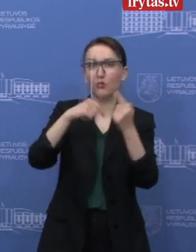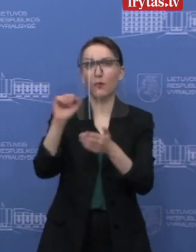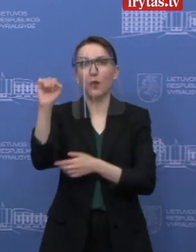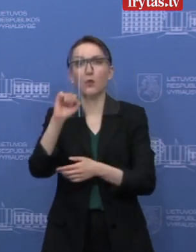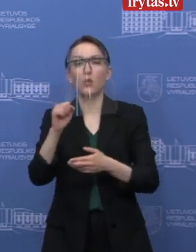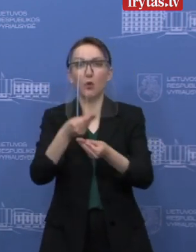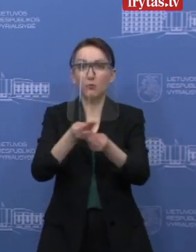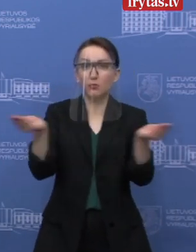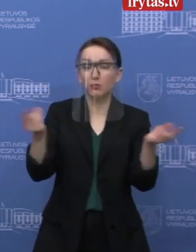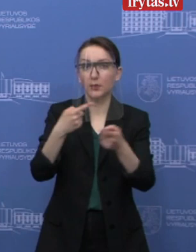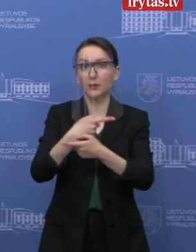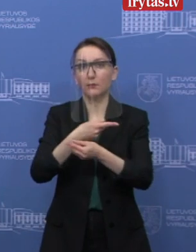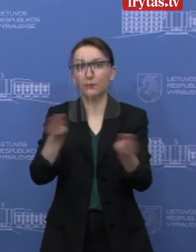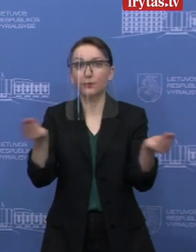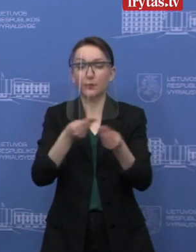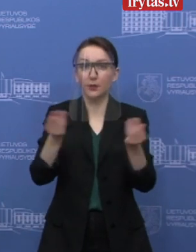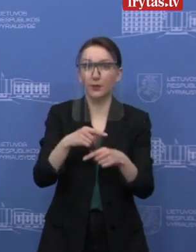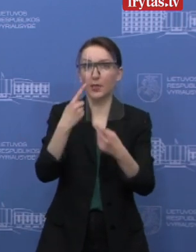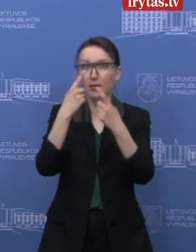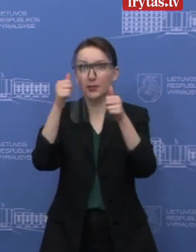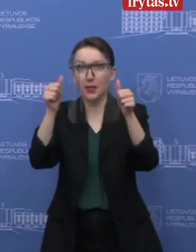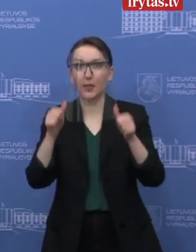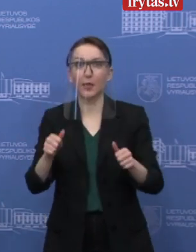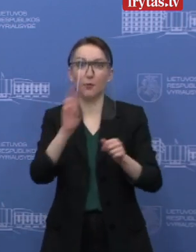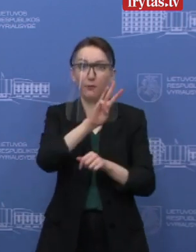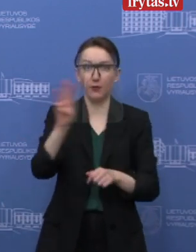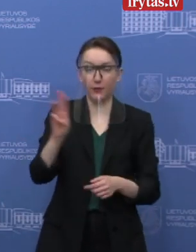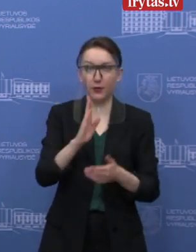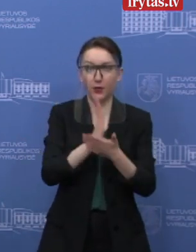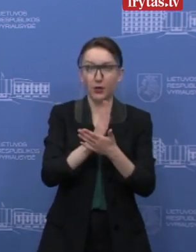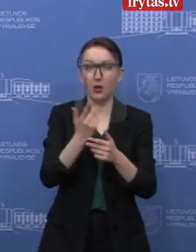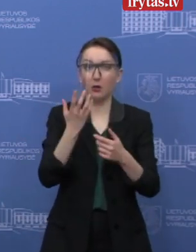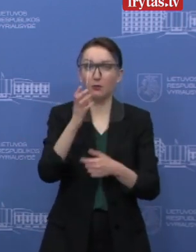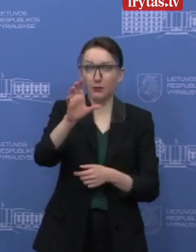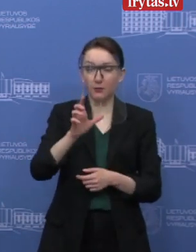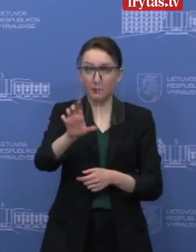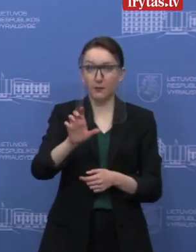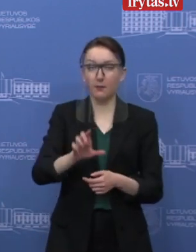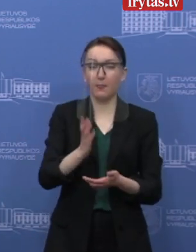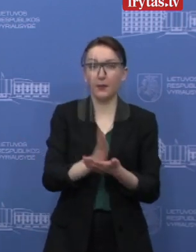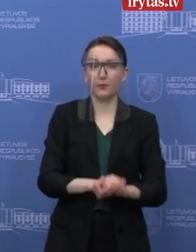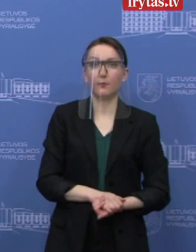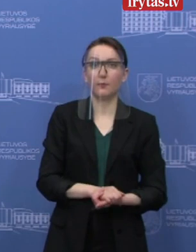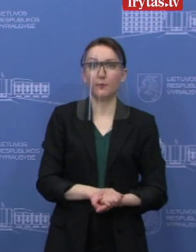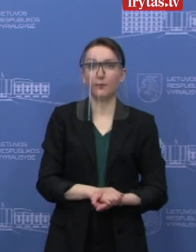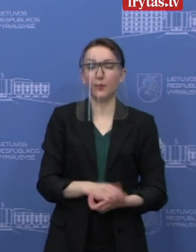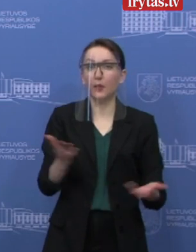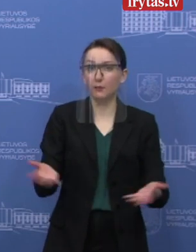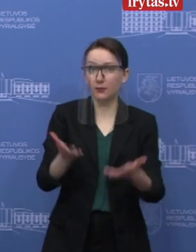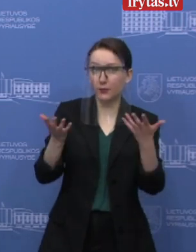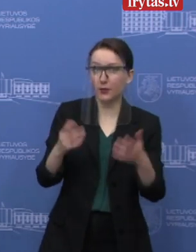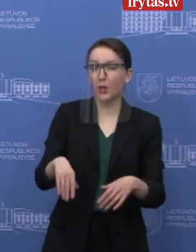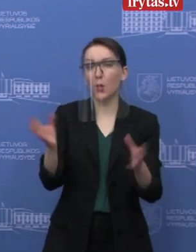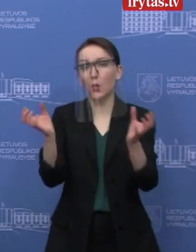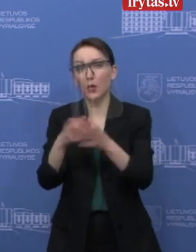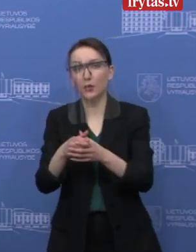asociacijomis, organizacijomis, skelbėme savo tinklą apie ją ir kitose priemonėse ir labai skatiname